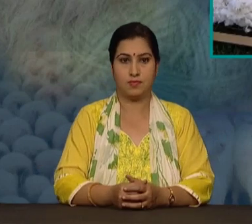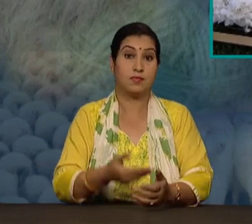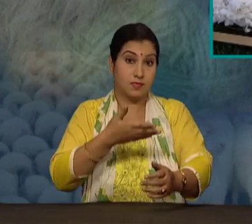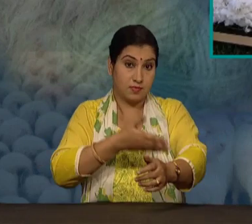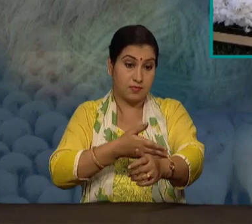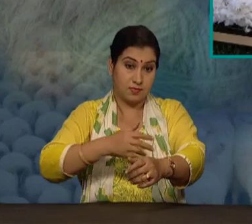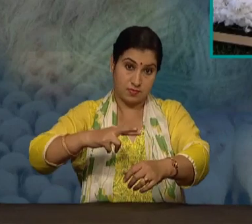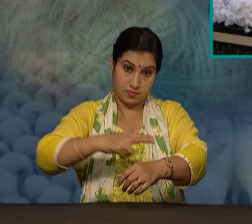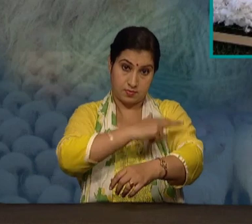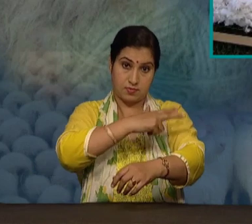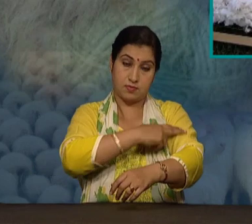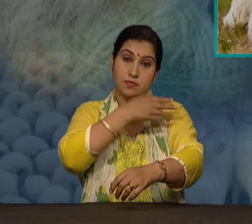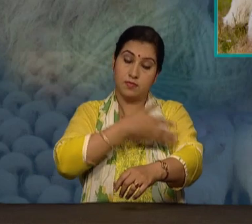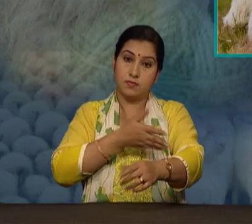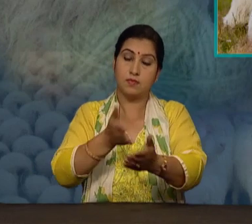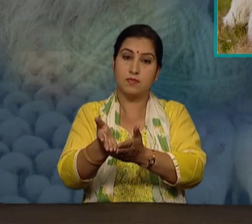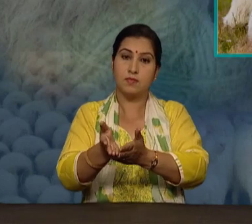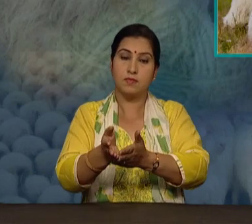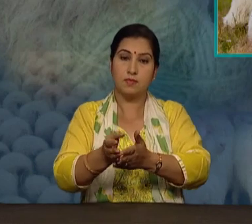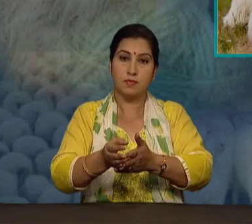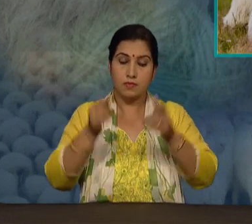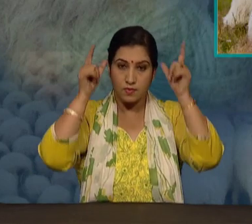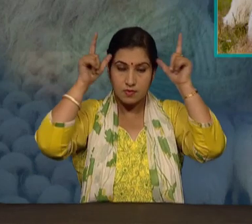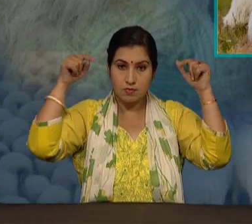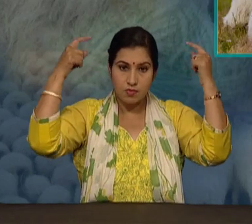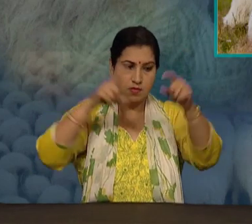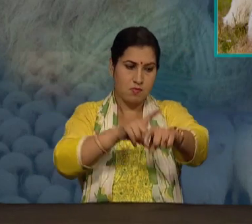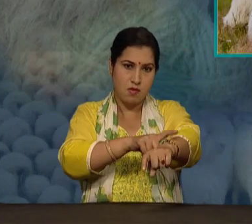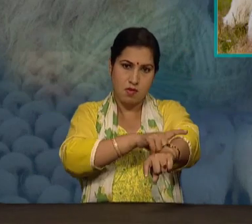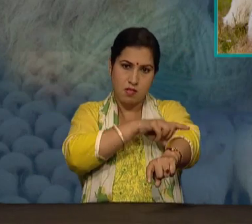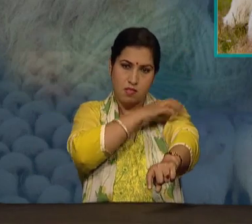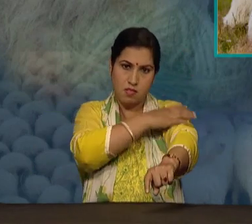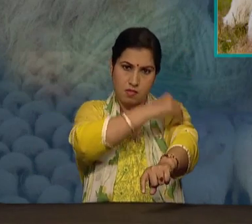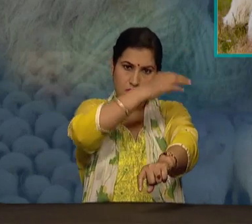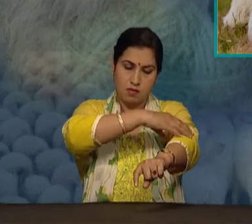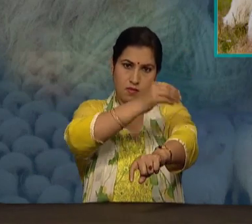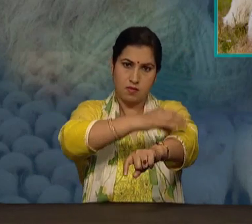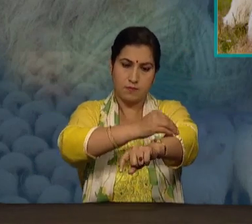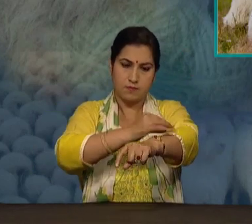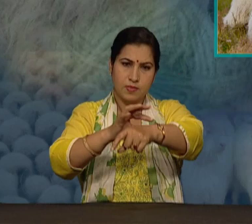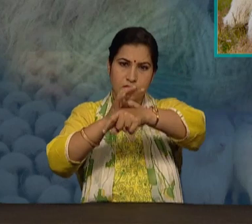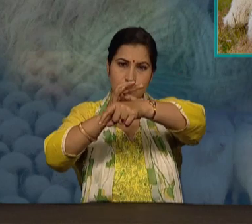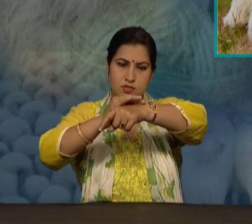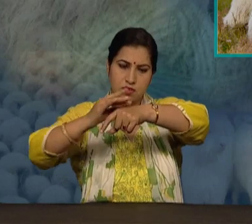में भेड केई बालों को त्वचा की पतली परत के साथ